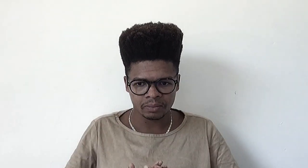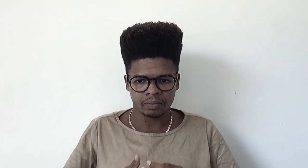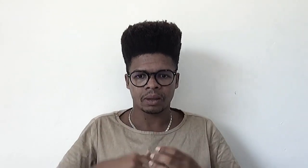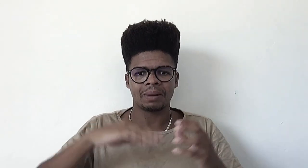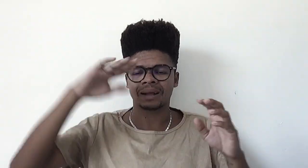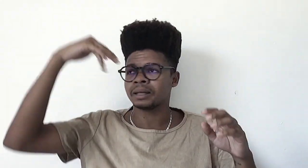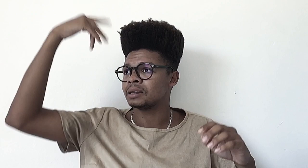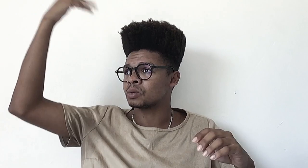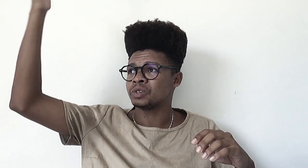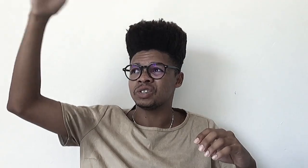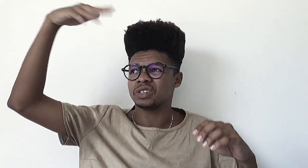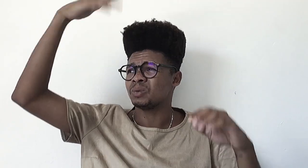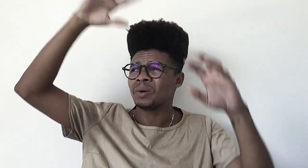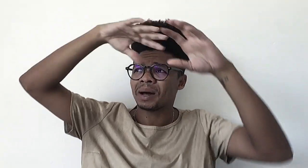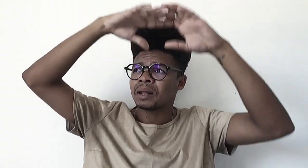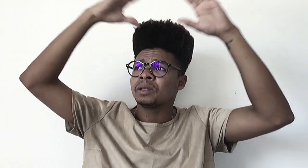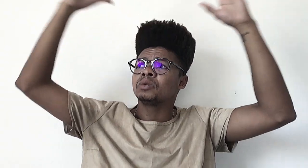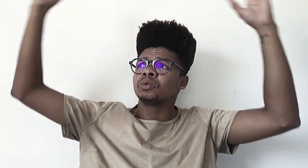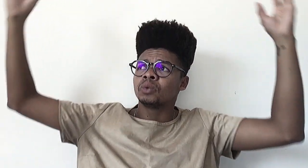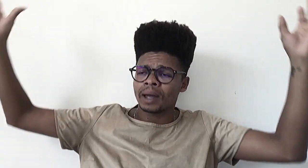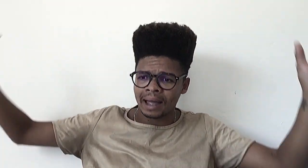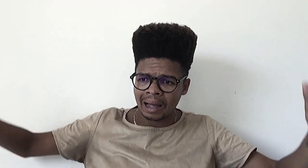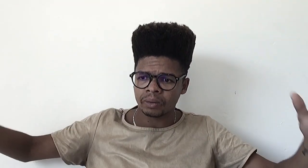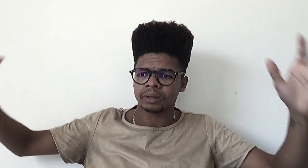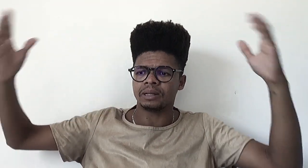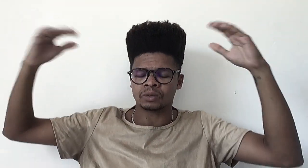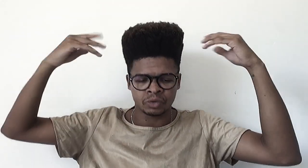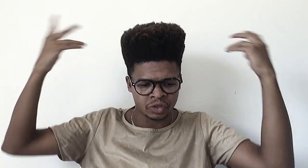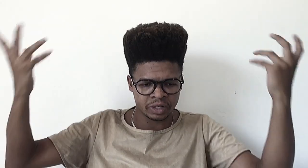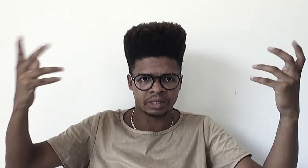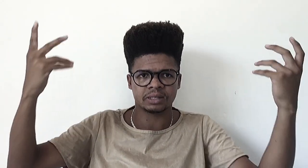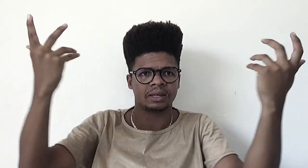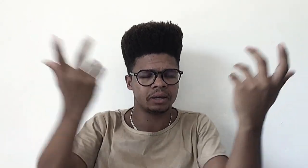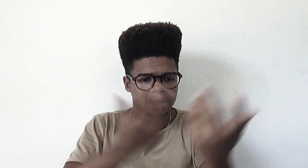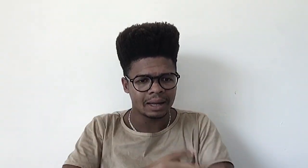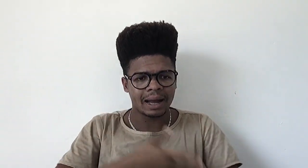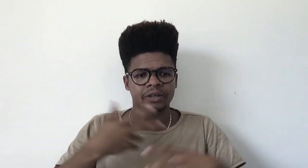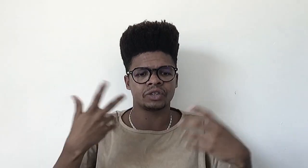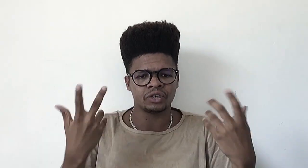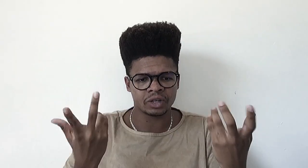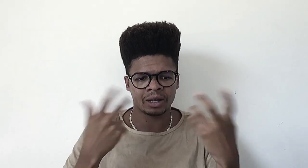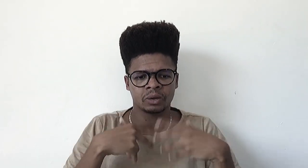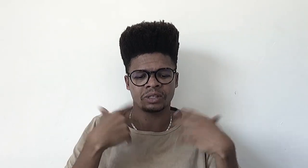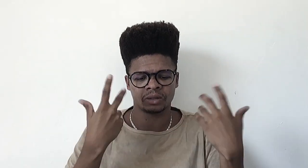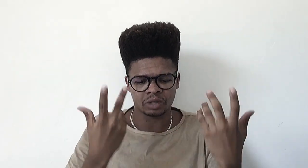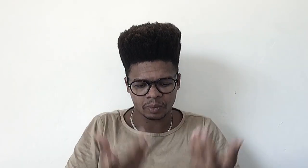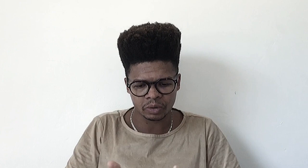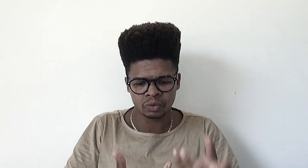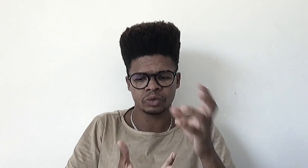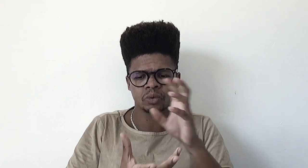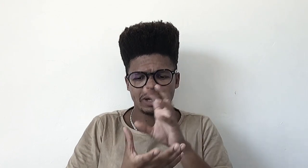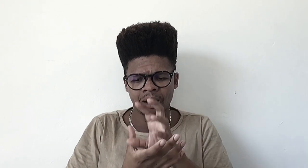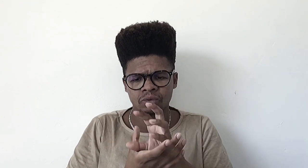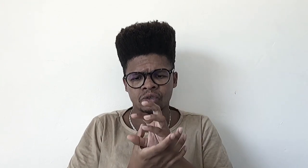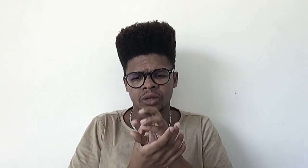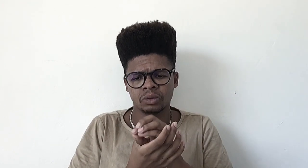para além das contingências que atingem a nós e as nossas produções, o real do sujeito